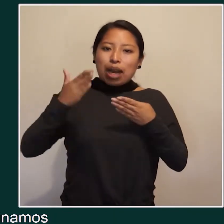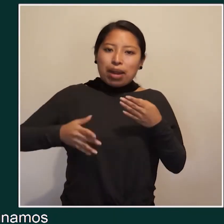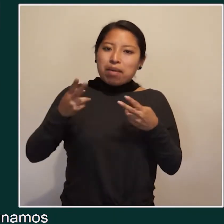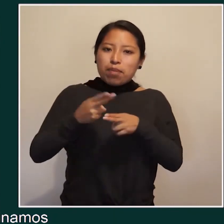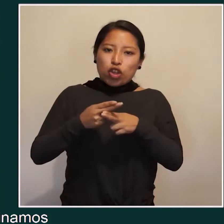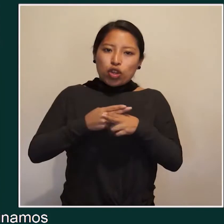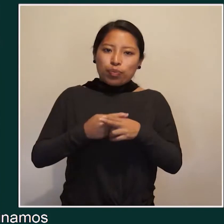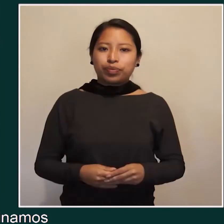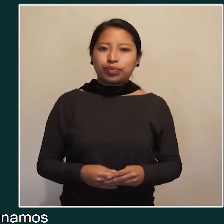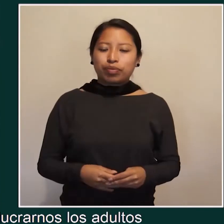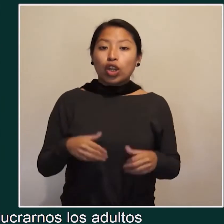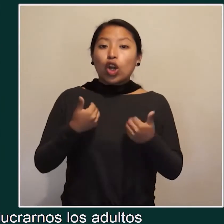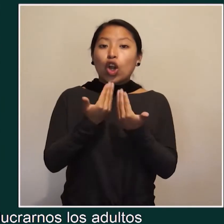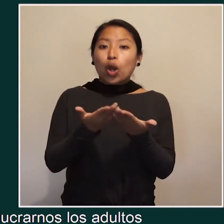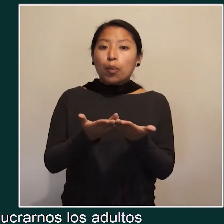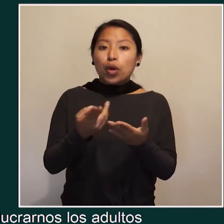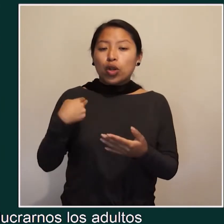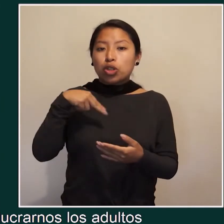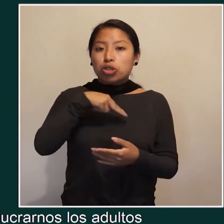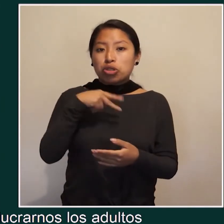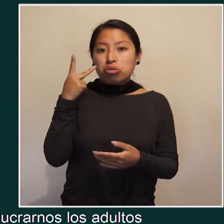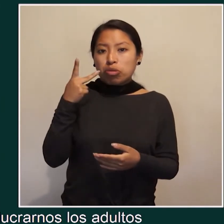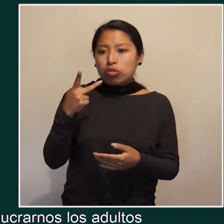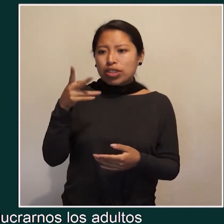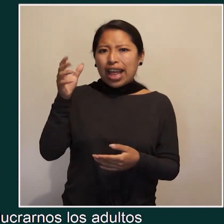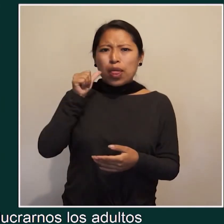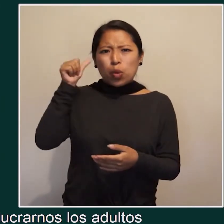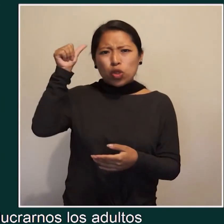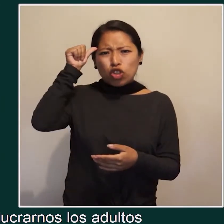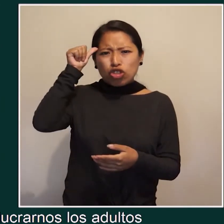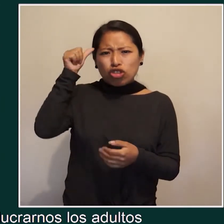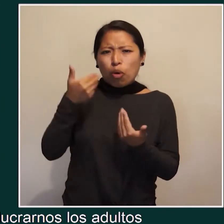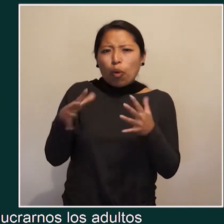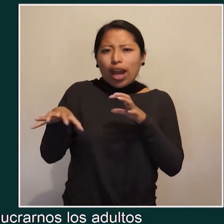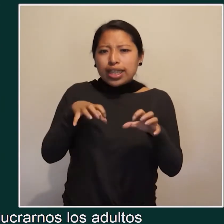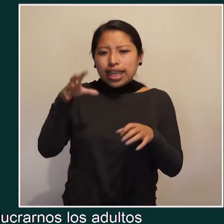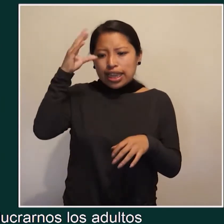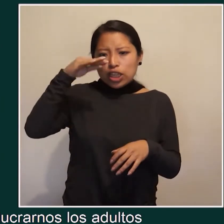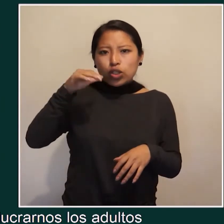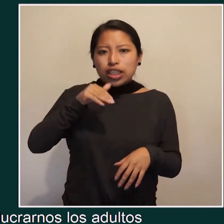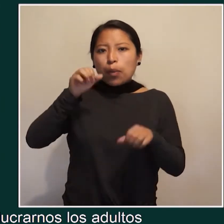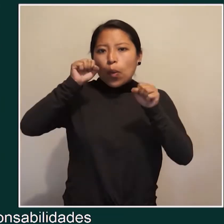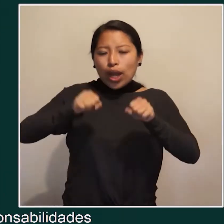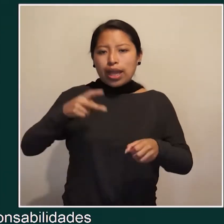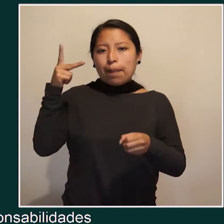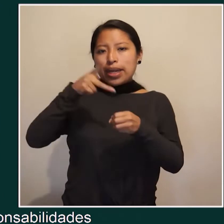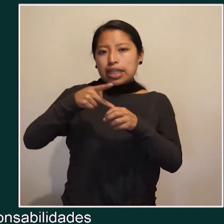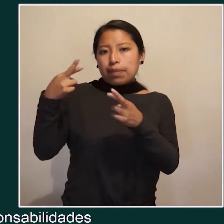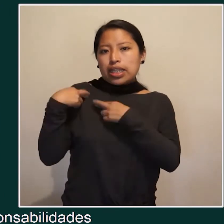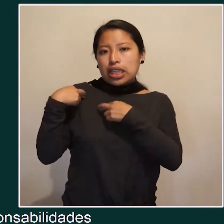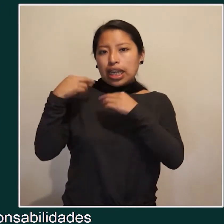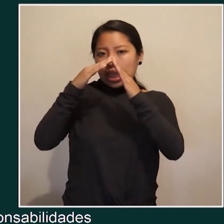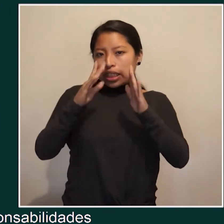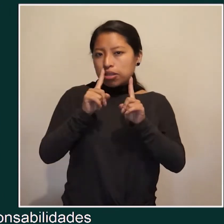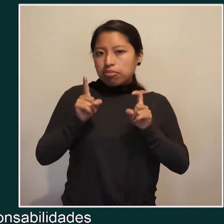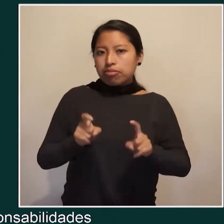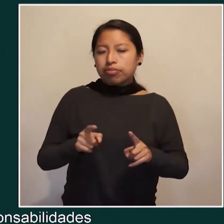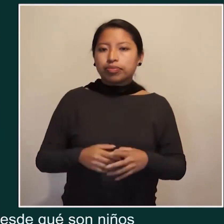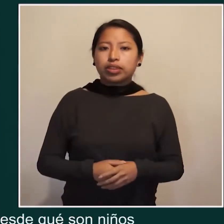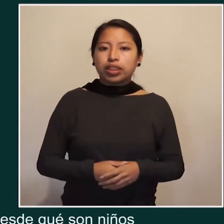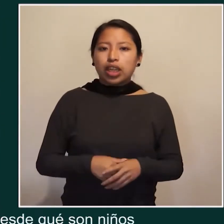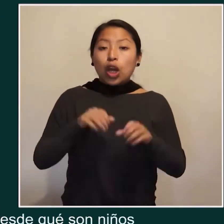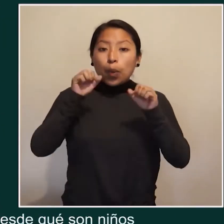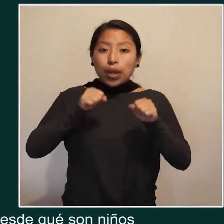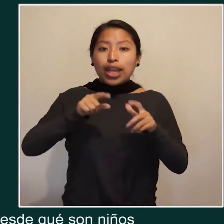más pronto, ¿no? ¿Cómo deben involucrarnos los adultos para que podamos participar con las responsabilidades en la casa?